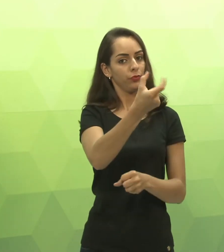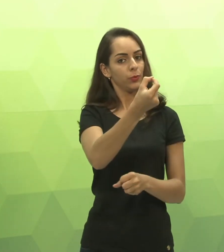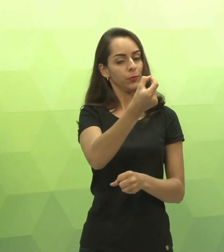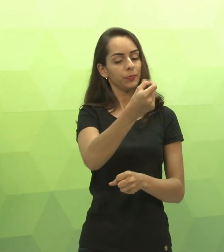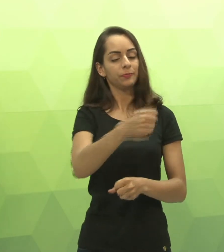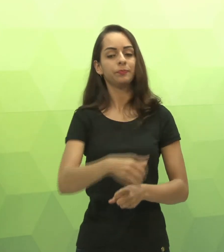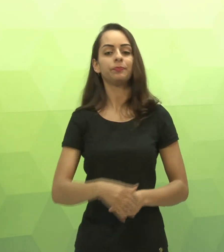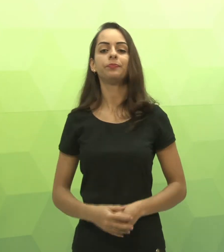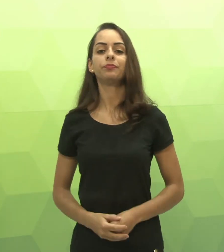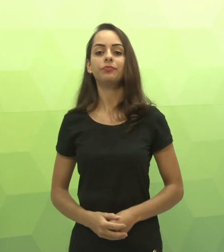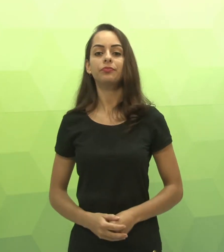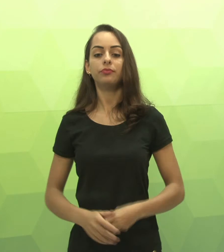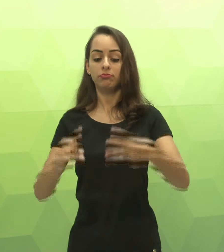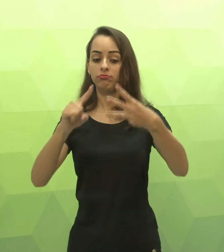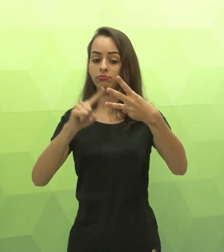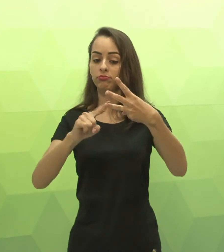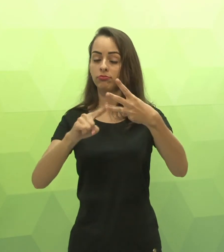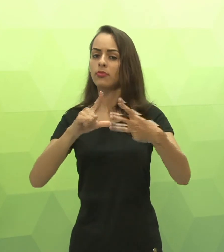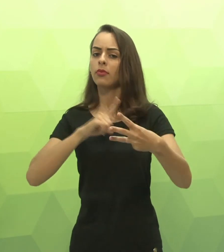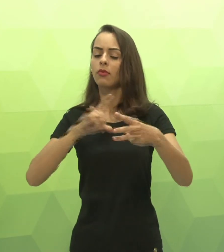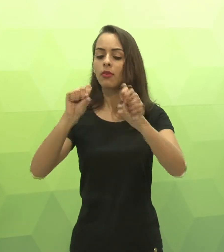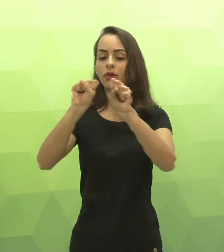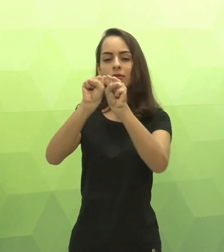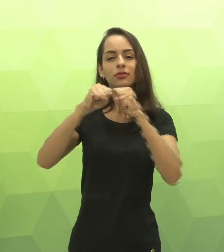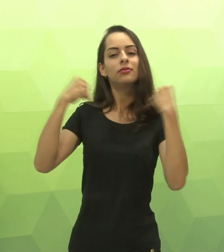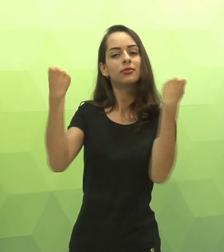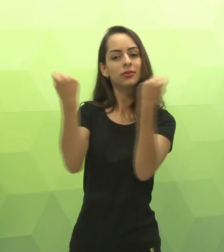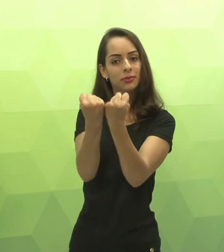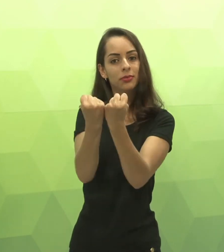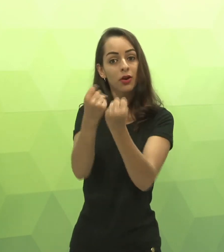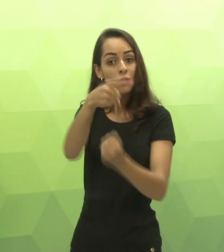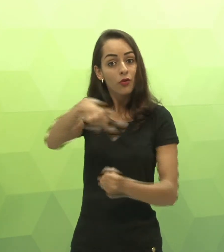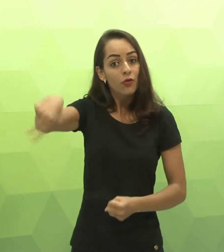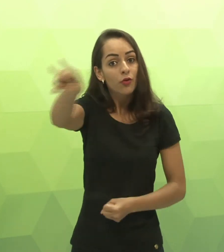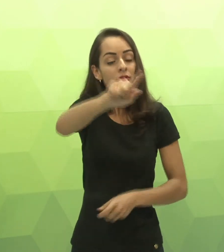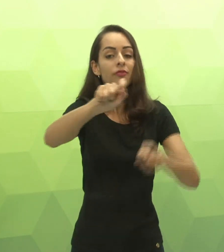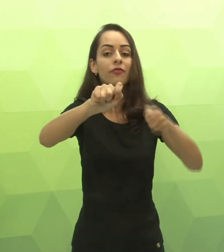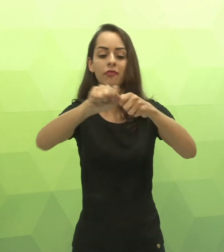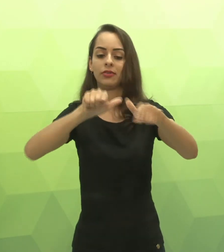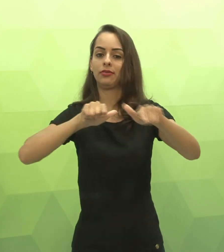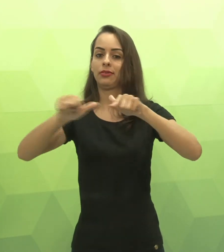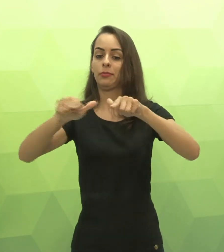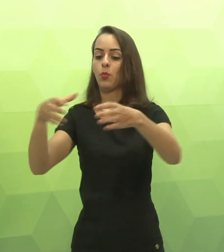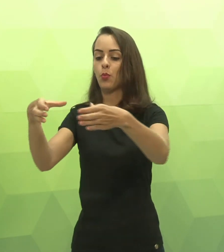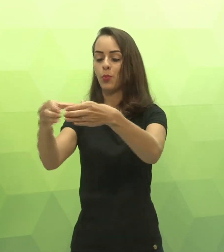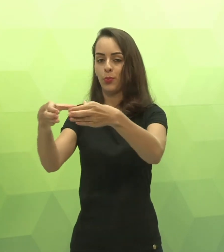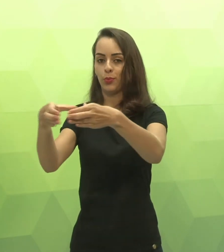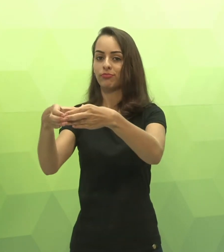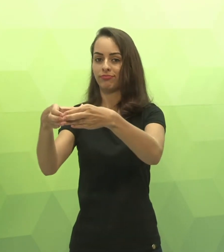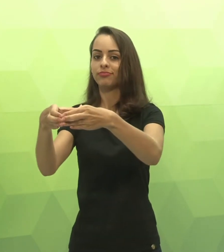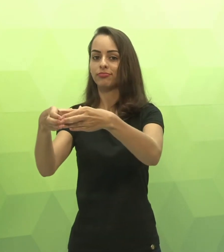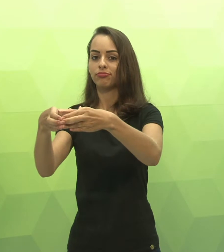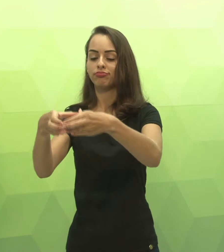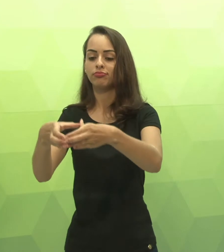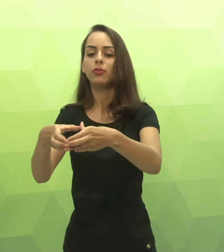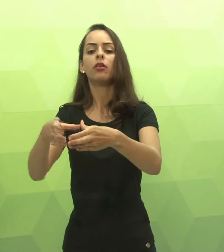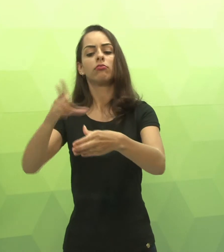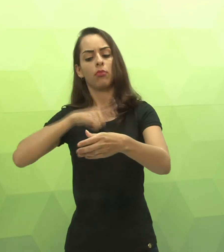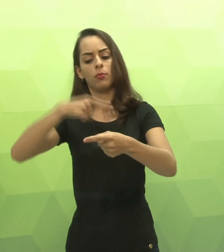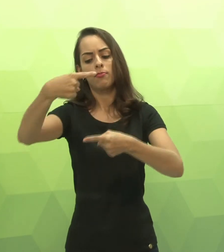questões, 20 pontos. E esse será no ambiente virtual. Em terceiro, temos o seminário, que é quando você irá apresentar